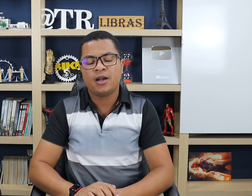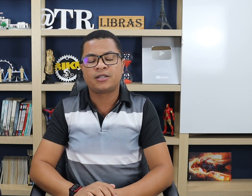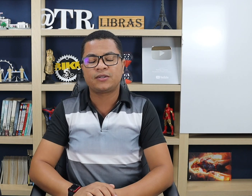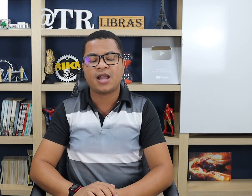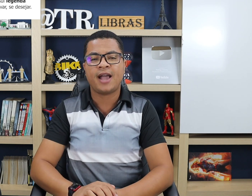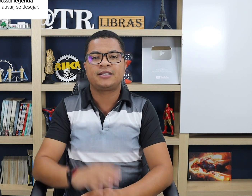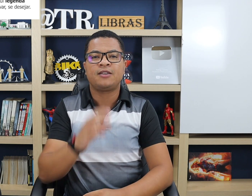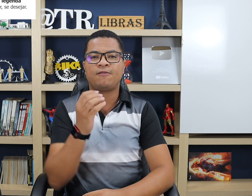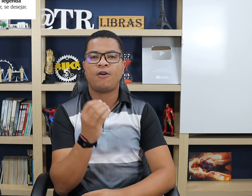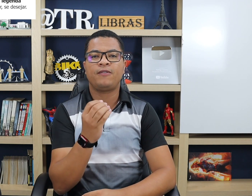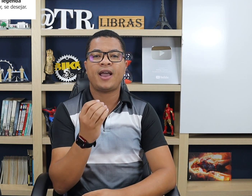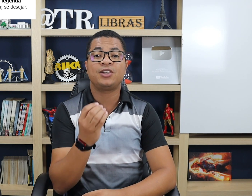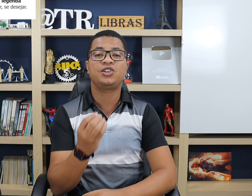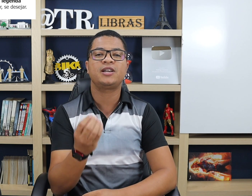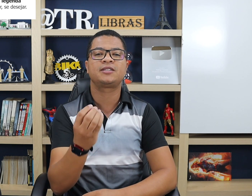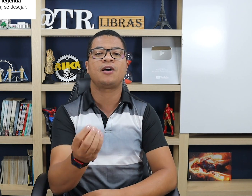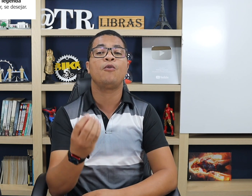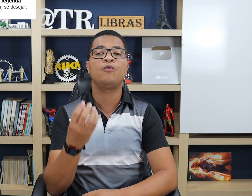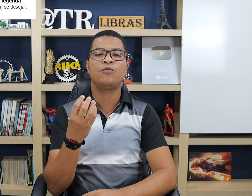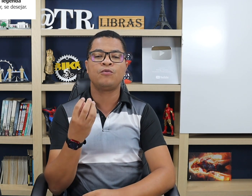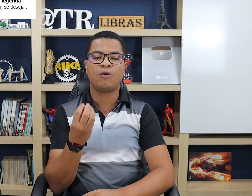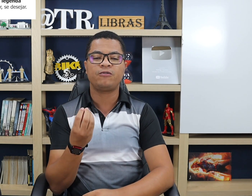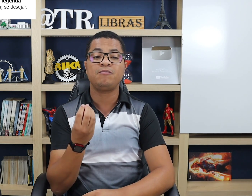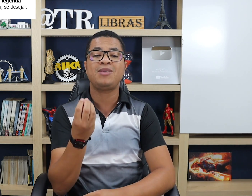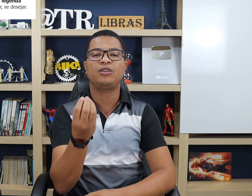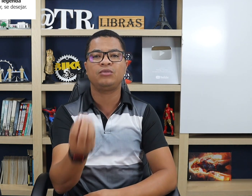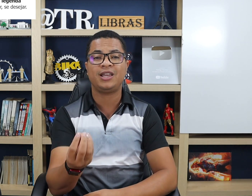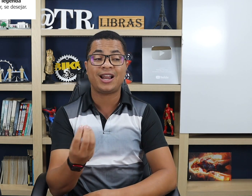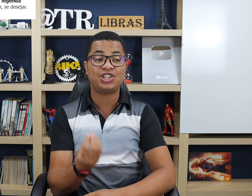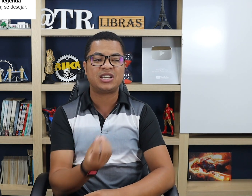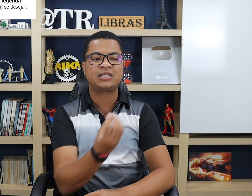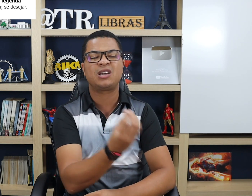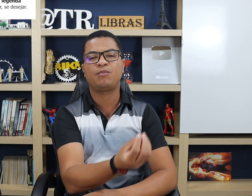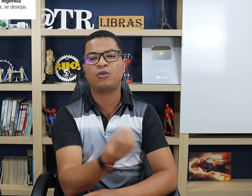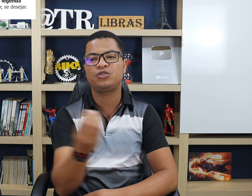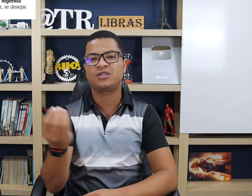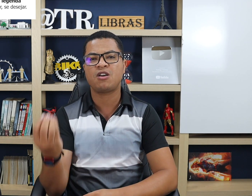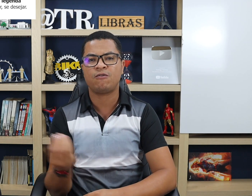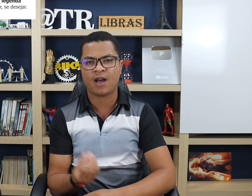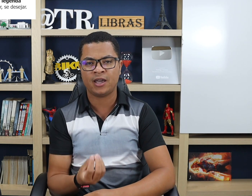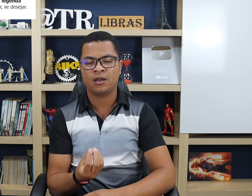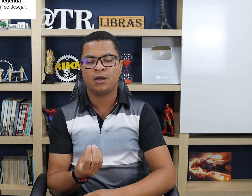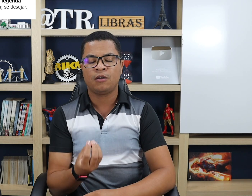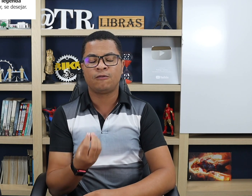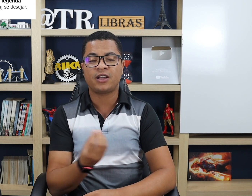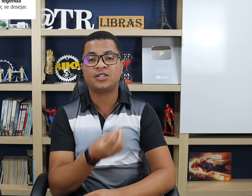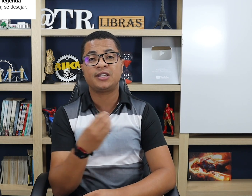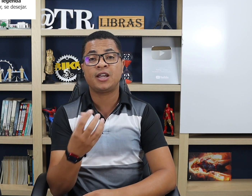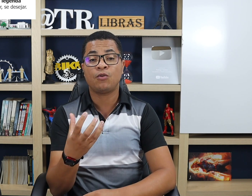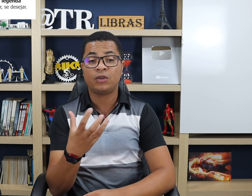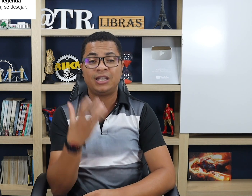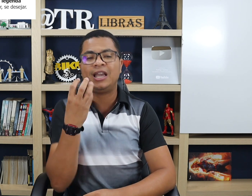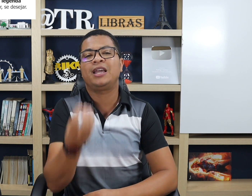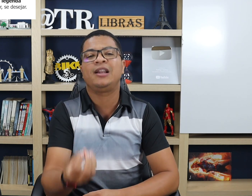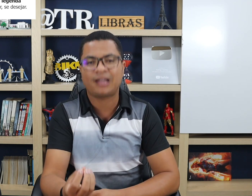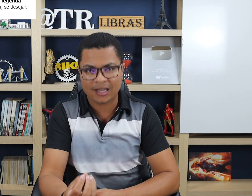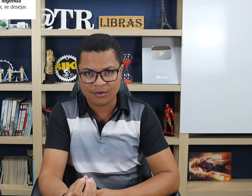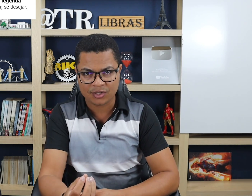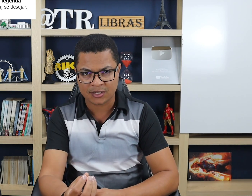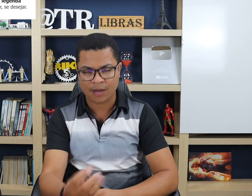São sinais que envolvem a direção, o movimento dele, a direção para onde o sinal vai, vai dizer o que ele está querendo dizer.